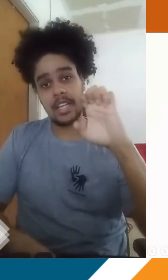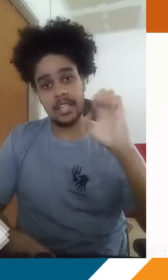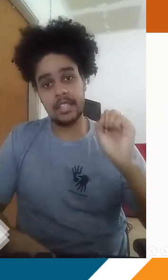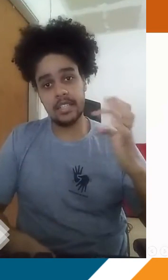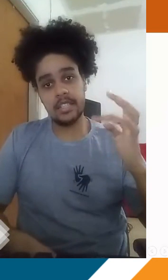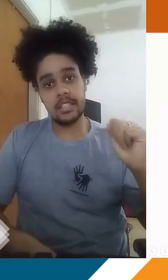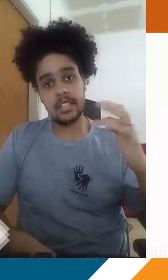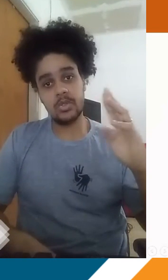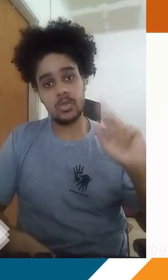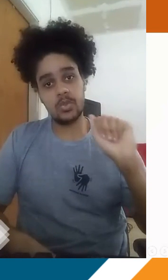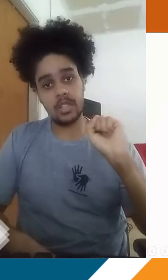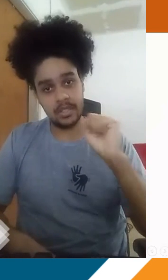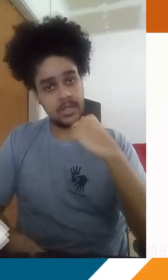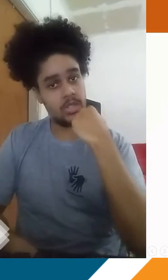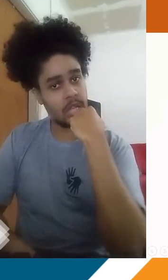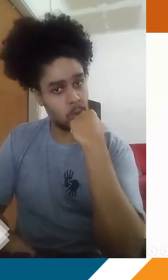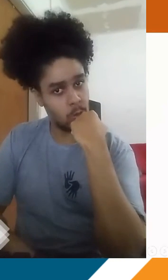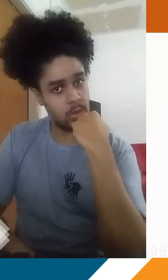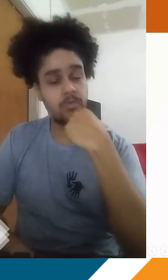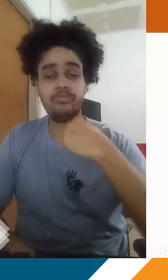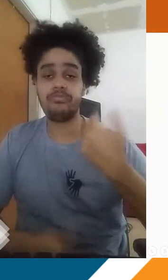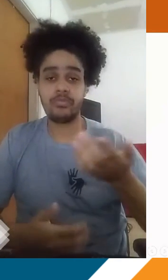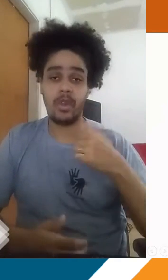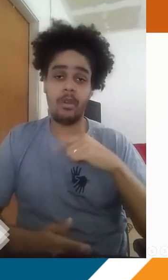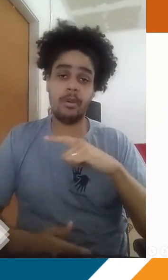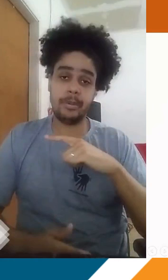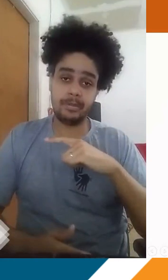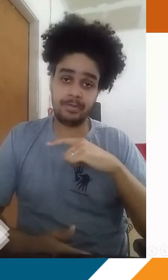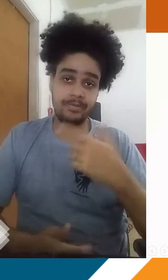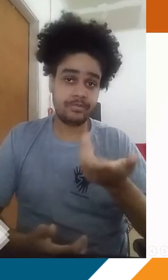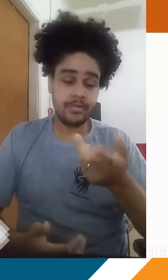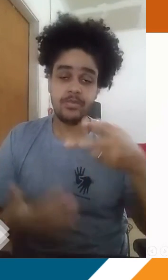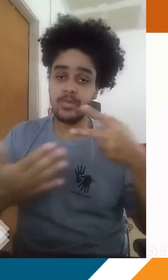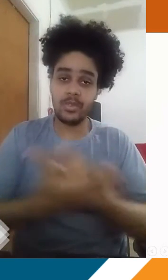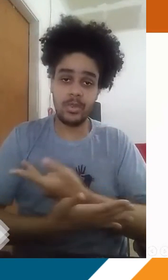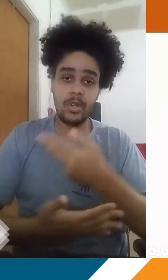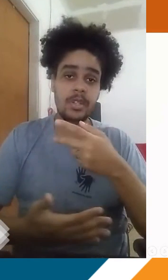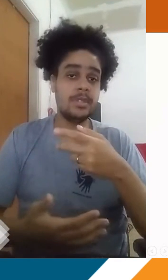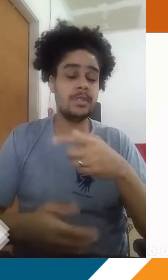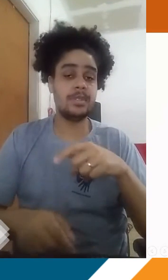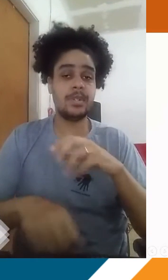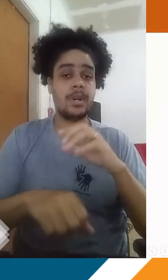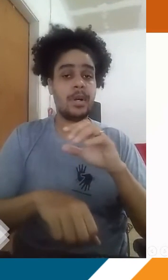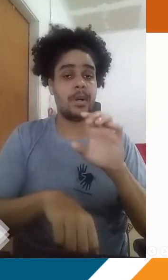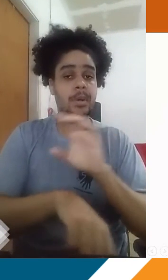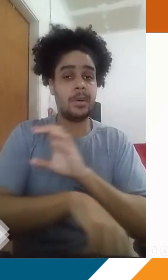A gente percebe aqui a corrosão dessas superfícies e o comprometimento que existe também em relação ao patrimônio cultural,